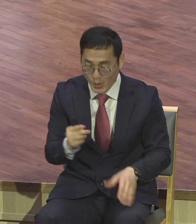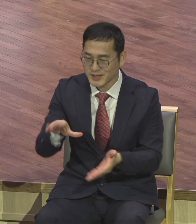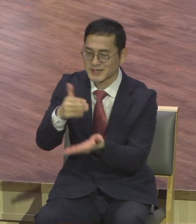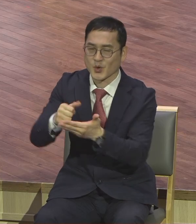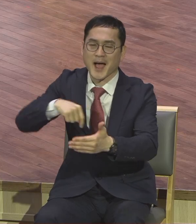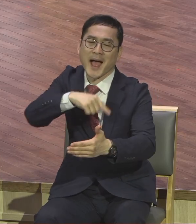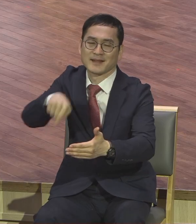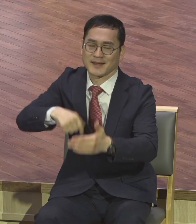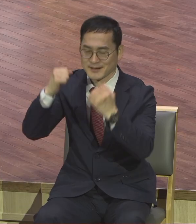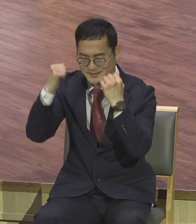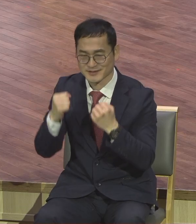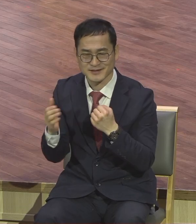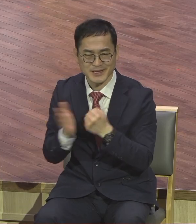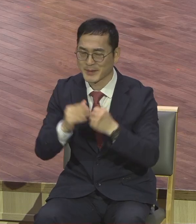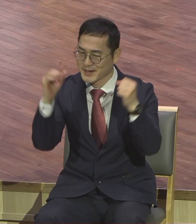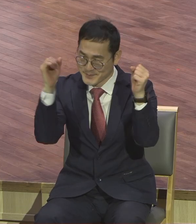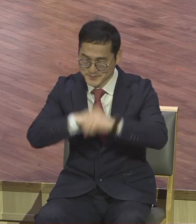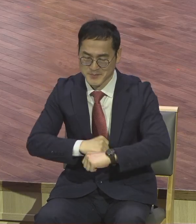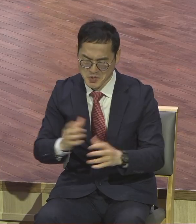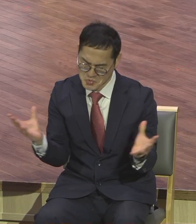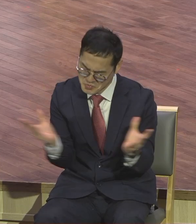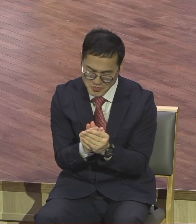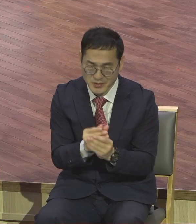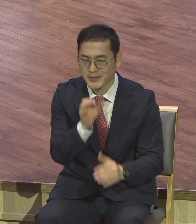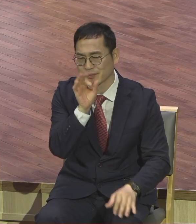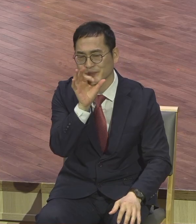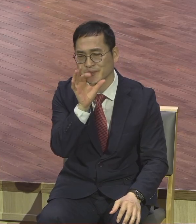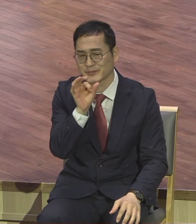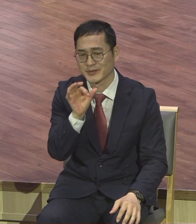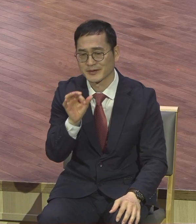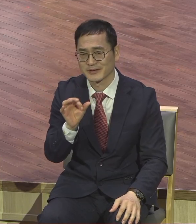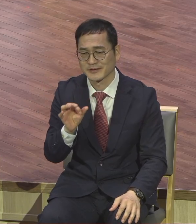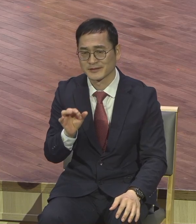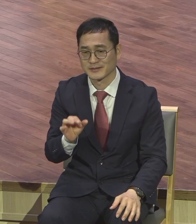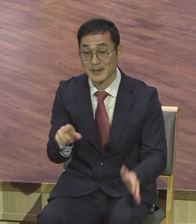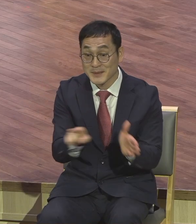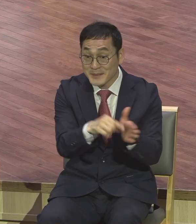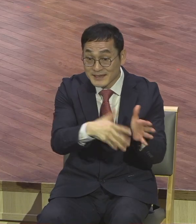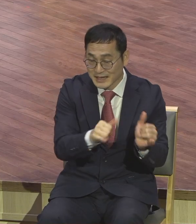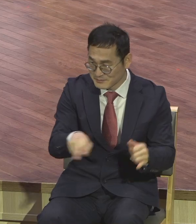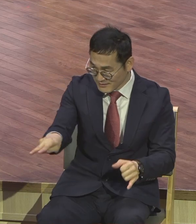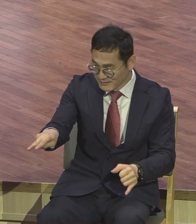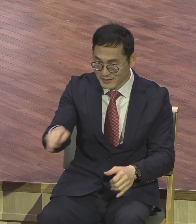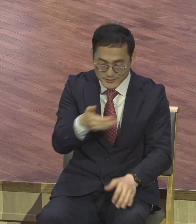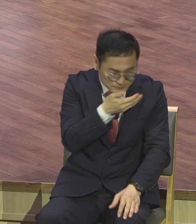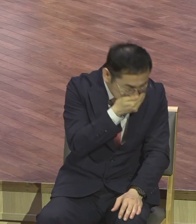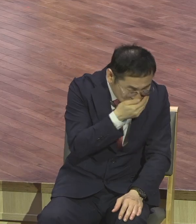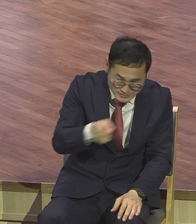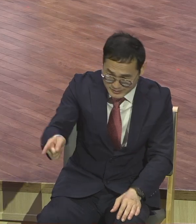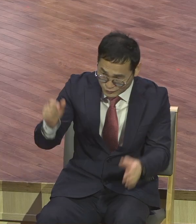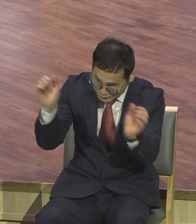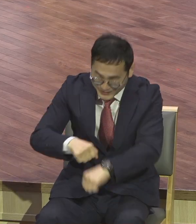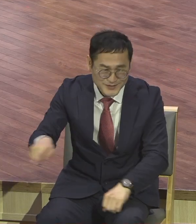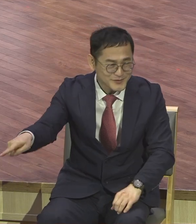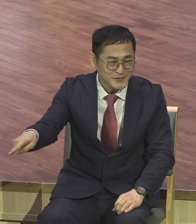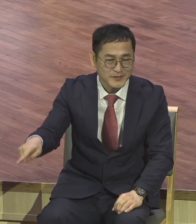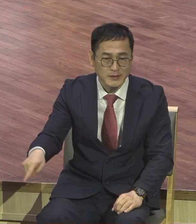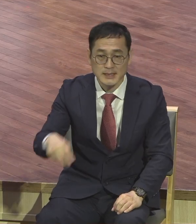망할 수가 없어. 불신자들은 망했다 그러지요. 불신자들은 서대반에 돌에 맞아 죽는데 얼마나 처참하게 죽습니까.